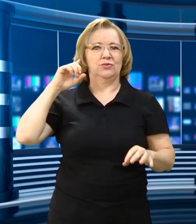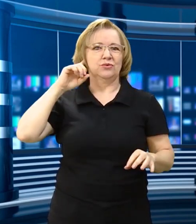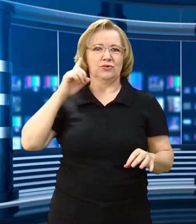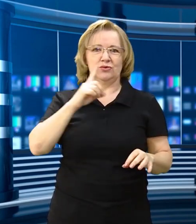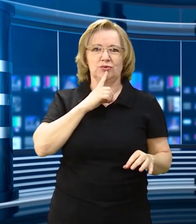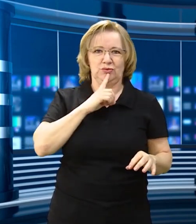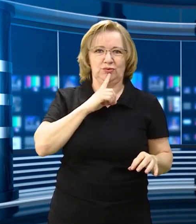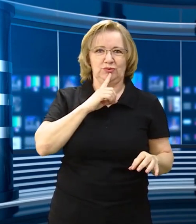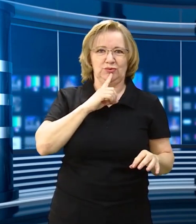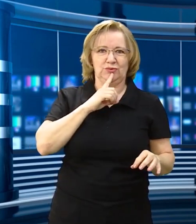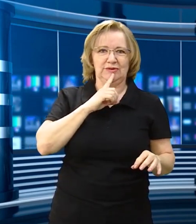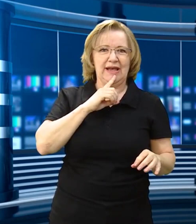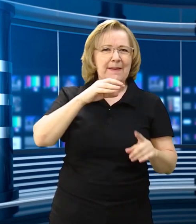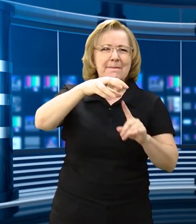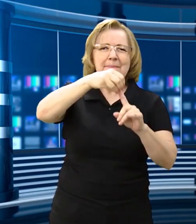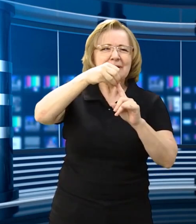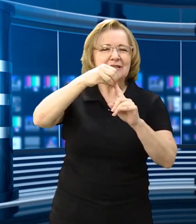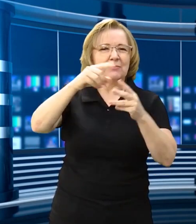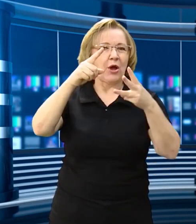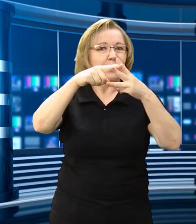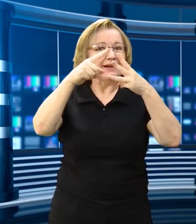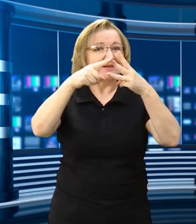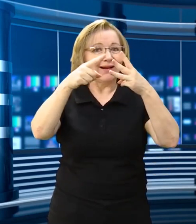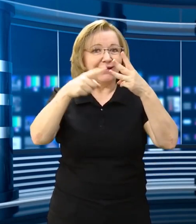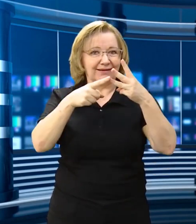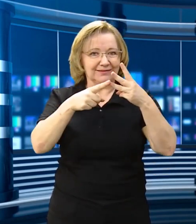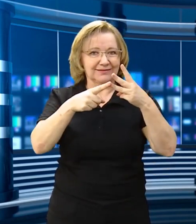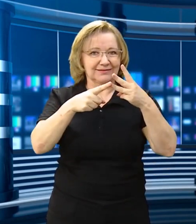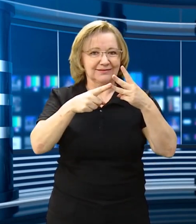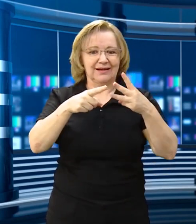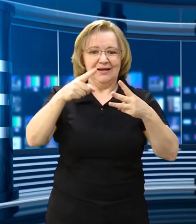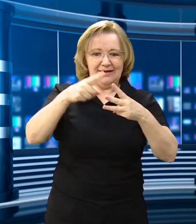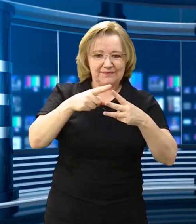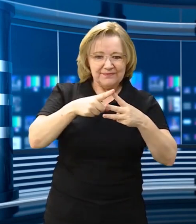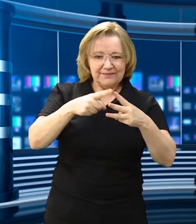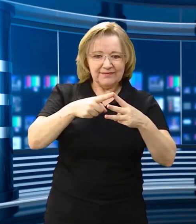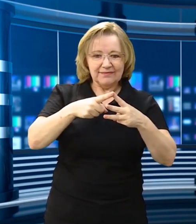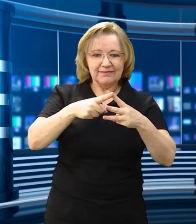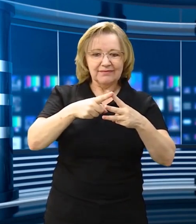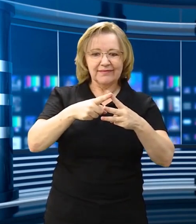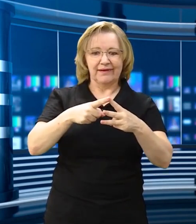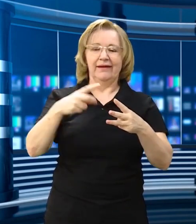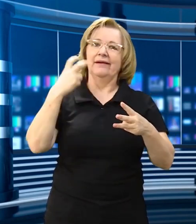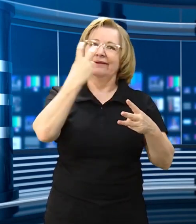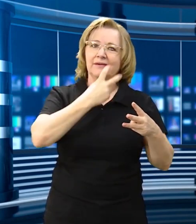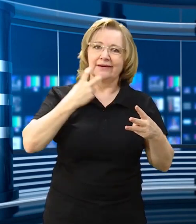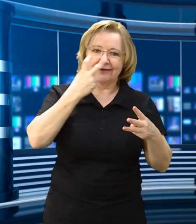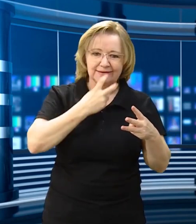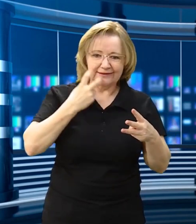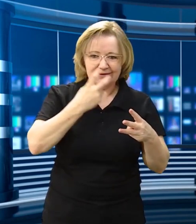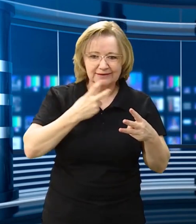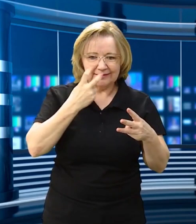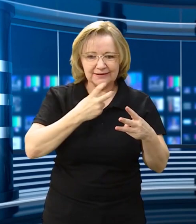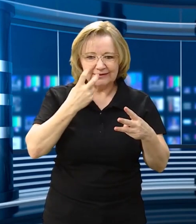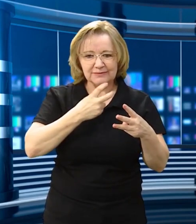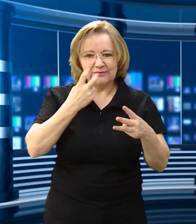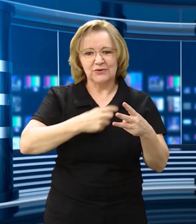da educação de surdos, né? O que é o principal? São três pontos importantes. Seria a questão